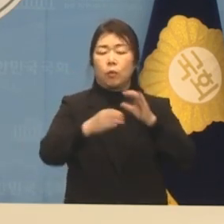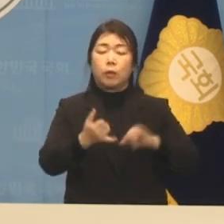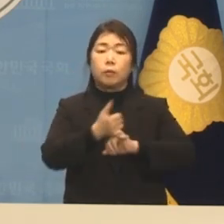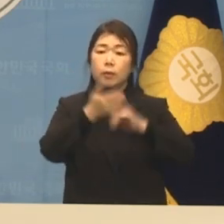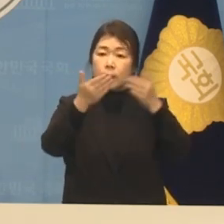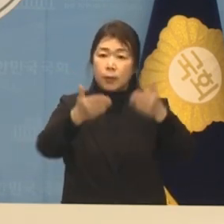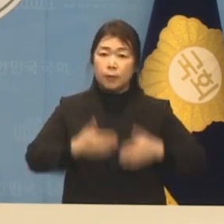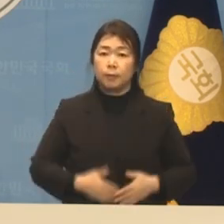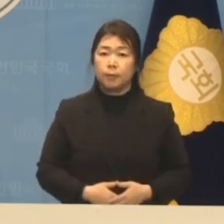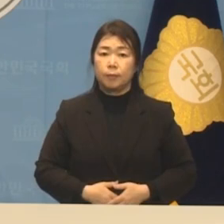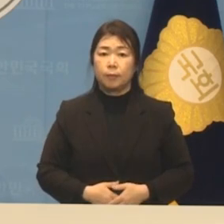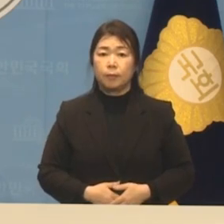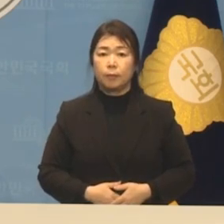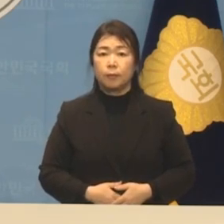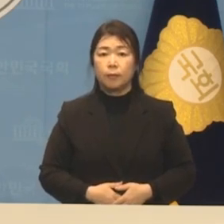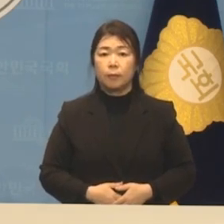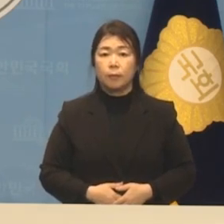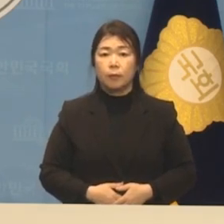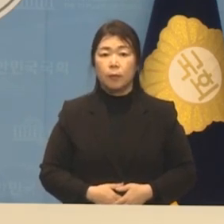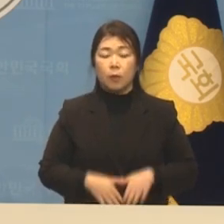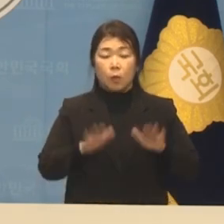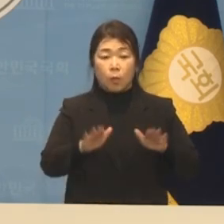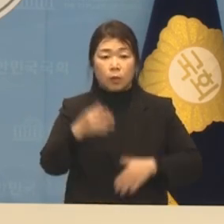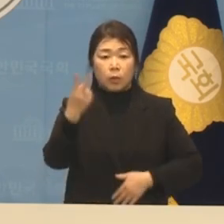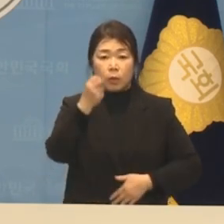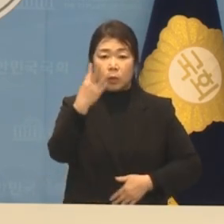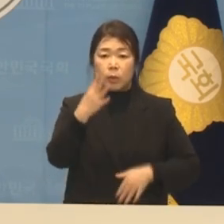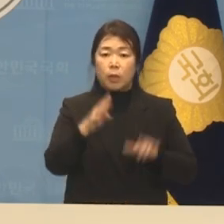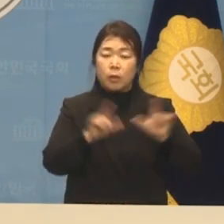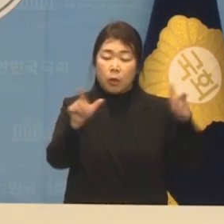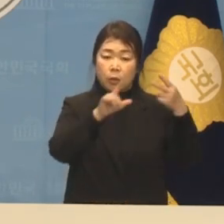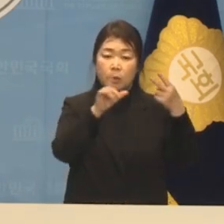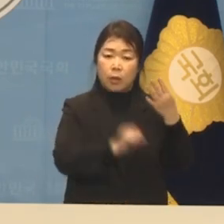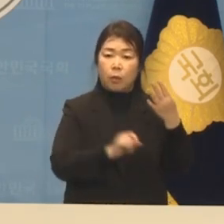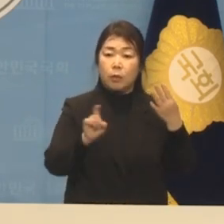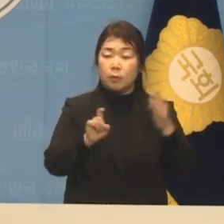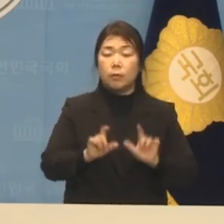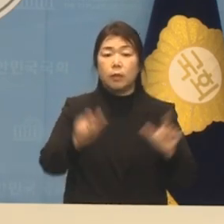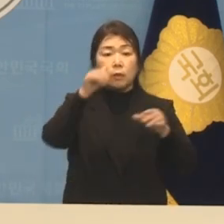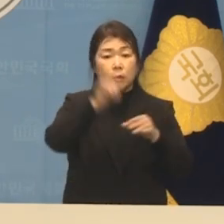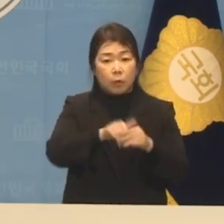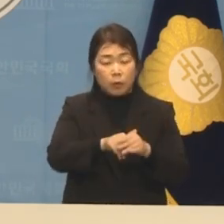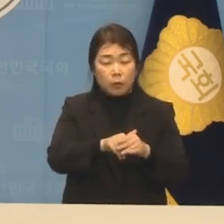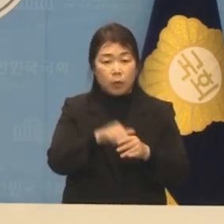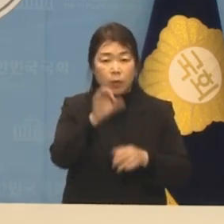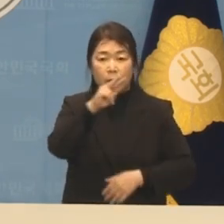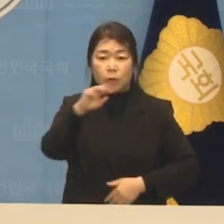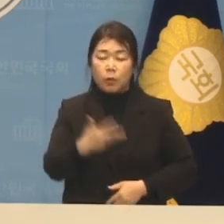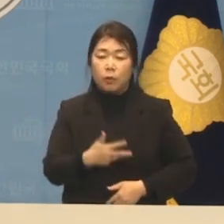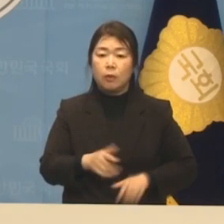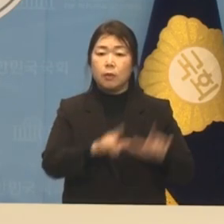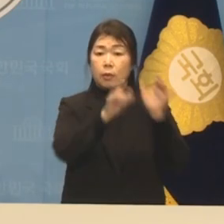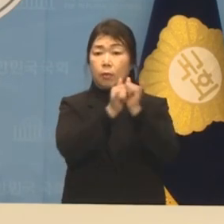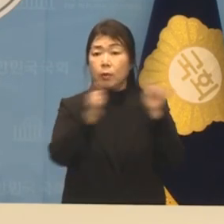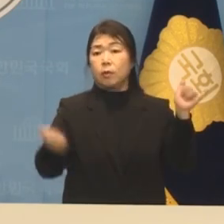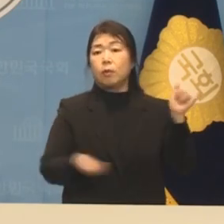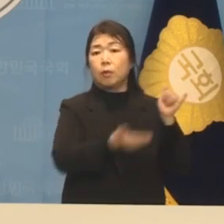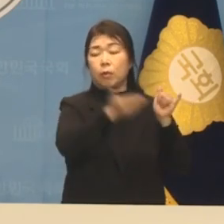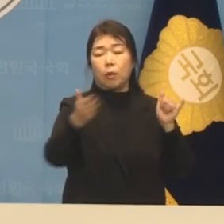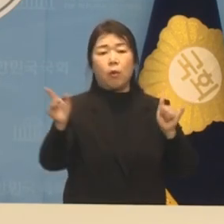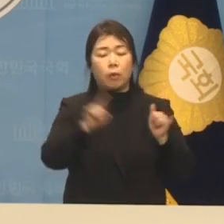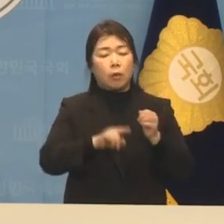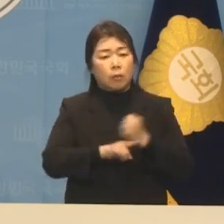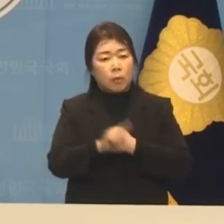존경하는 양천 주민 여러분 이번 2024년 4월 10일 총선은 양천 주민 여러분들에게 어떤